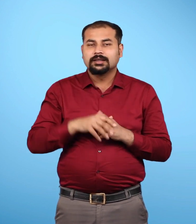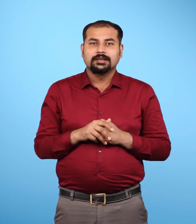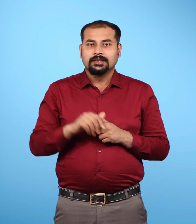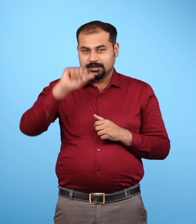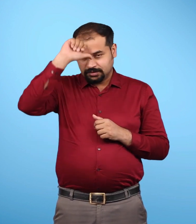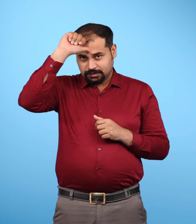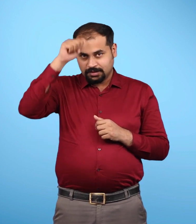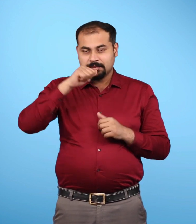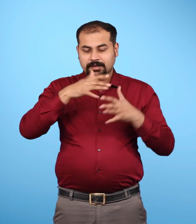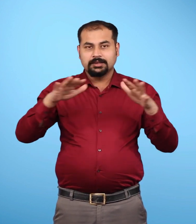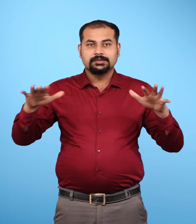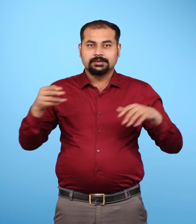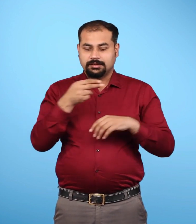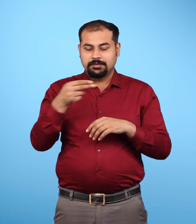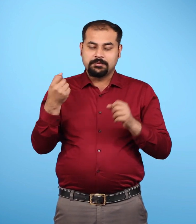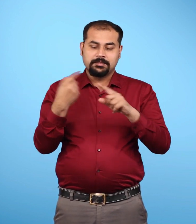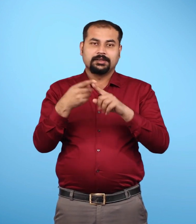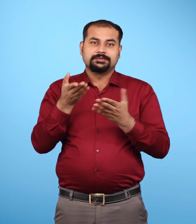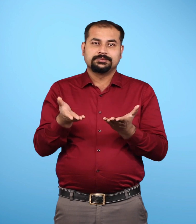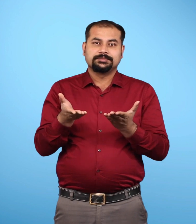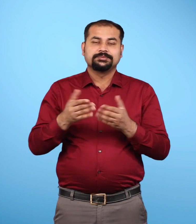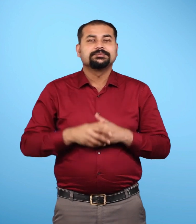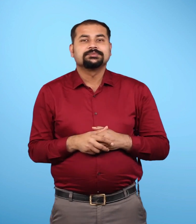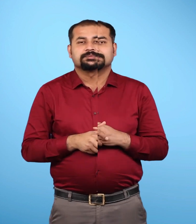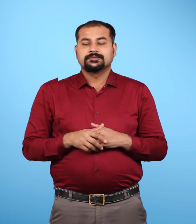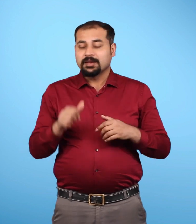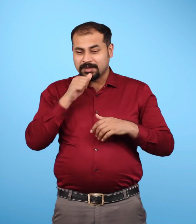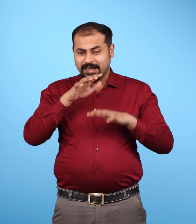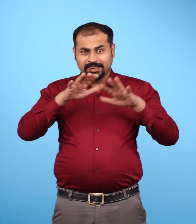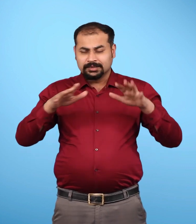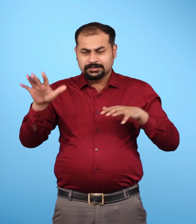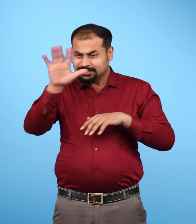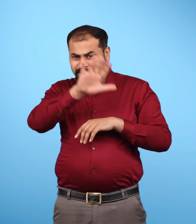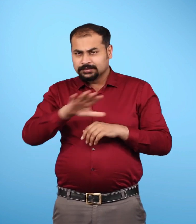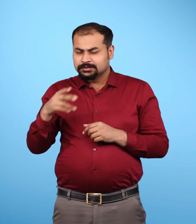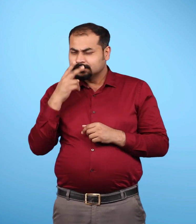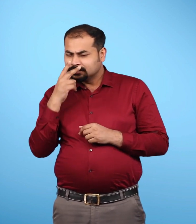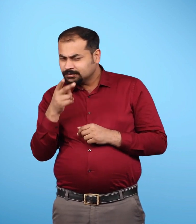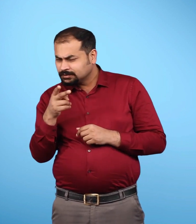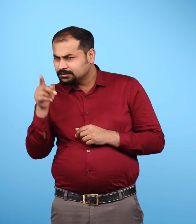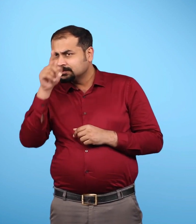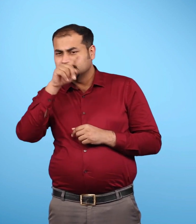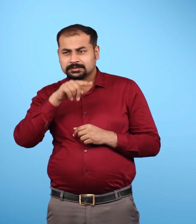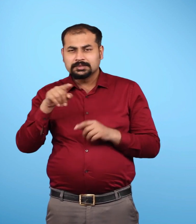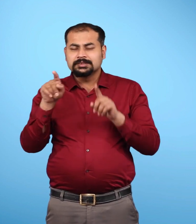यानि भारत के नाम पर रखा गया है यह महासागर लगभग त्रिभुजा कार है